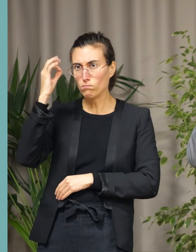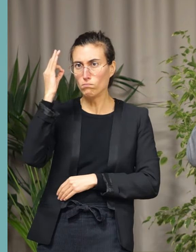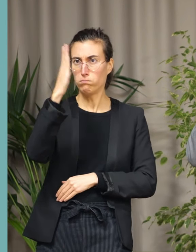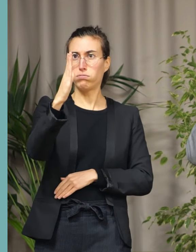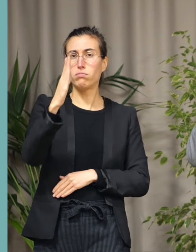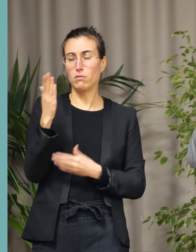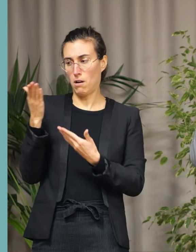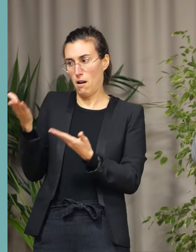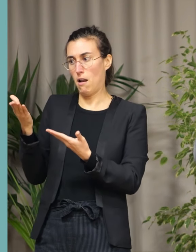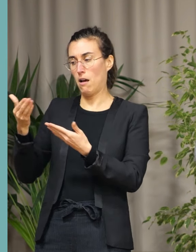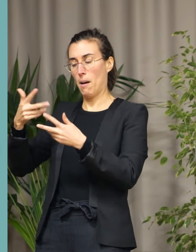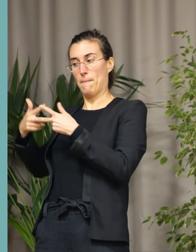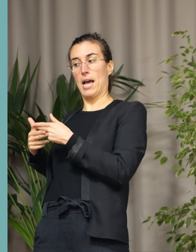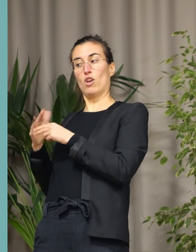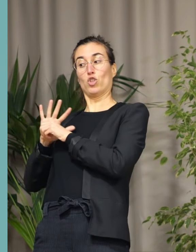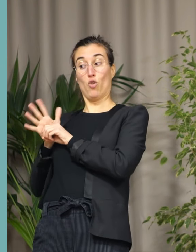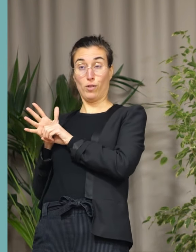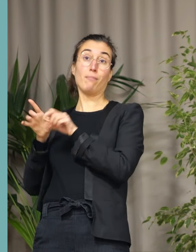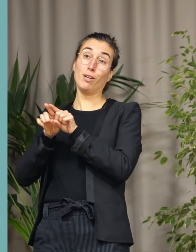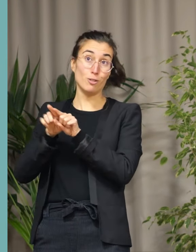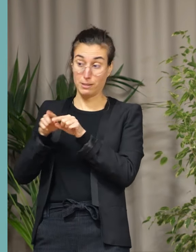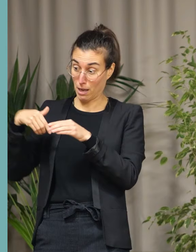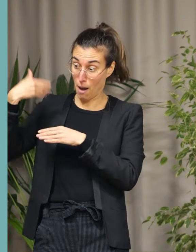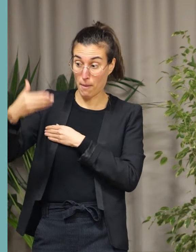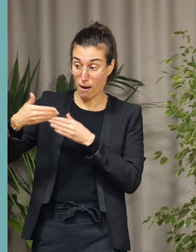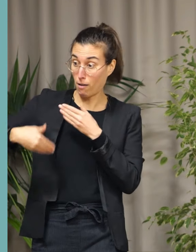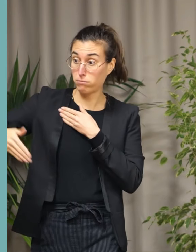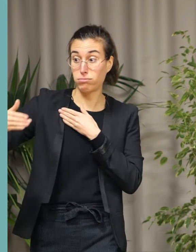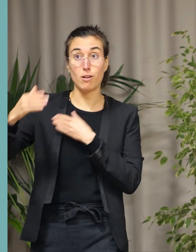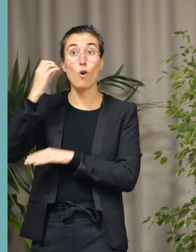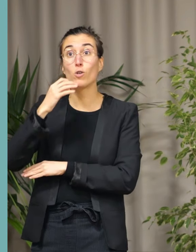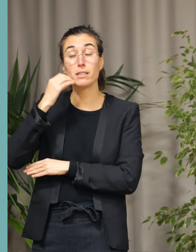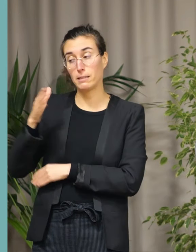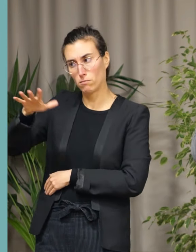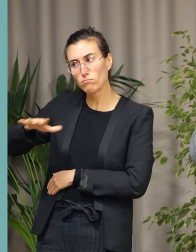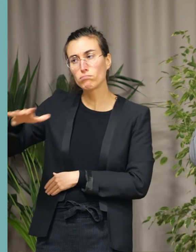Covid. Mais pas que. Il y a le quotidien en effet et ils sont là.